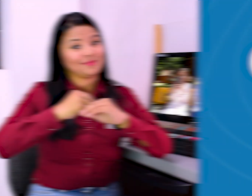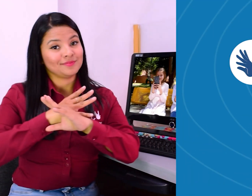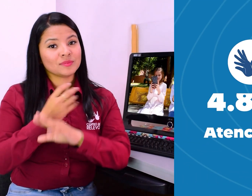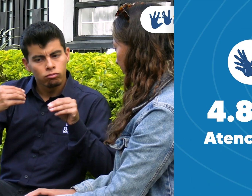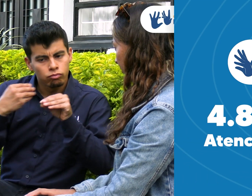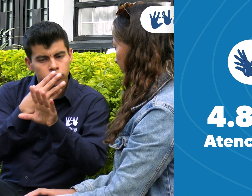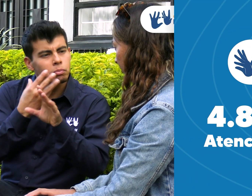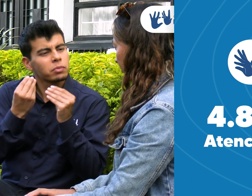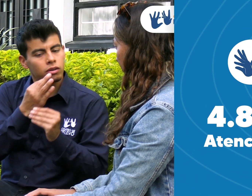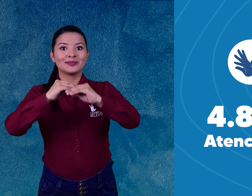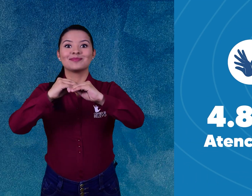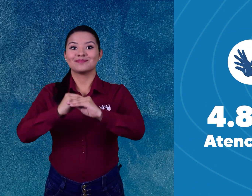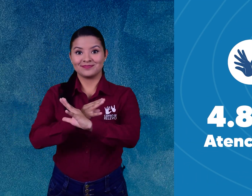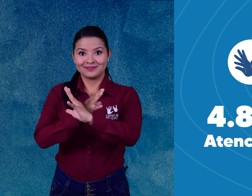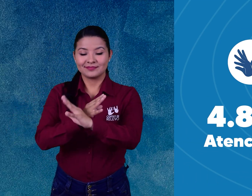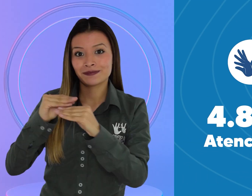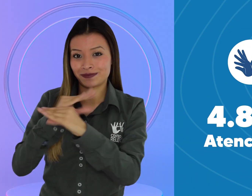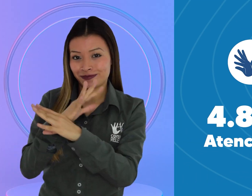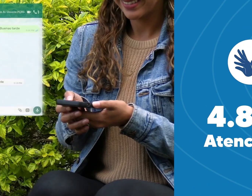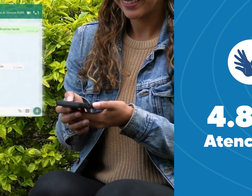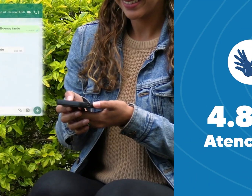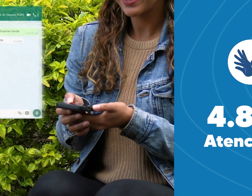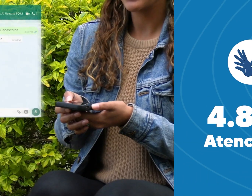4.804 atenciones.